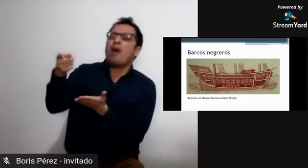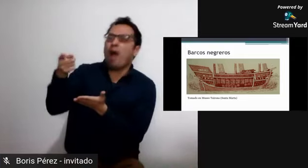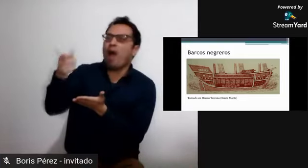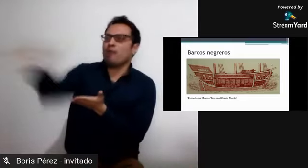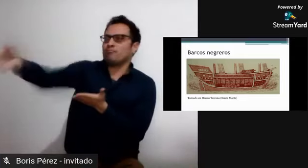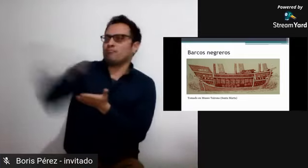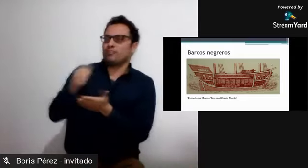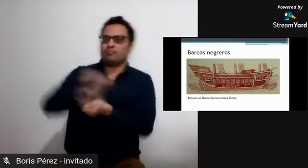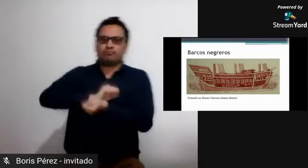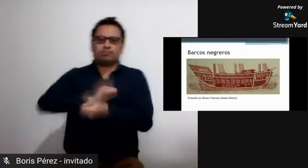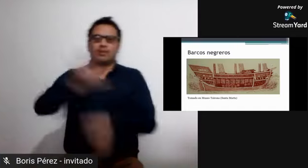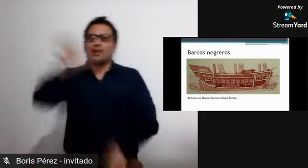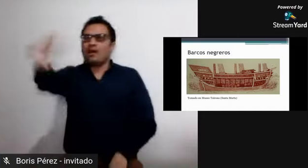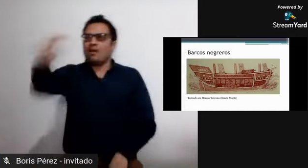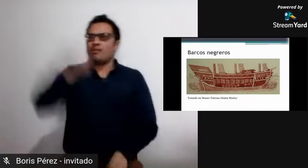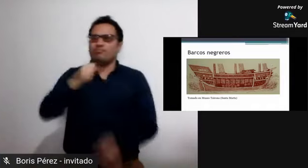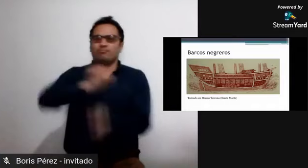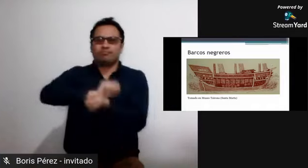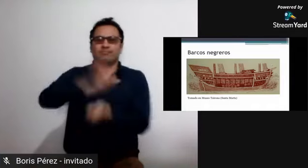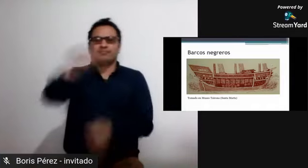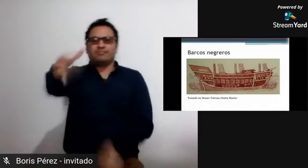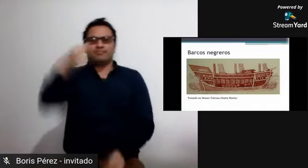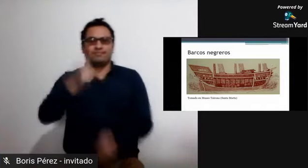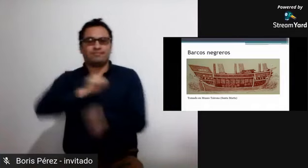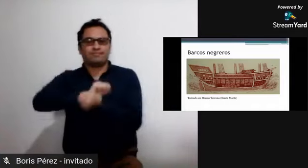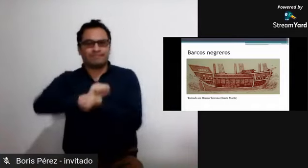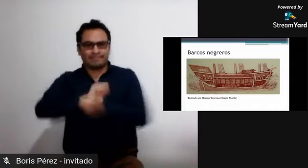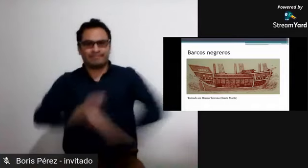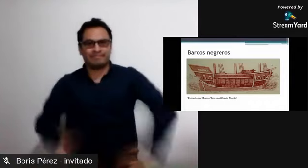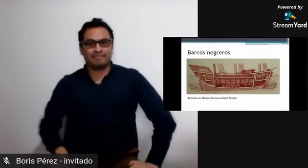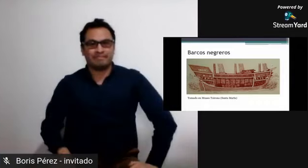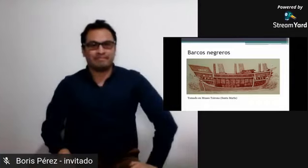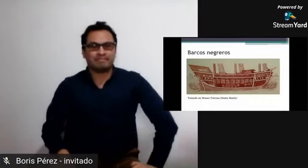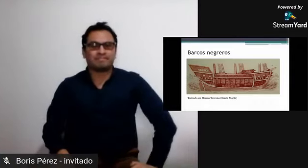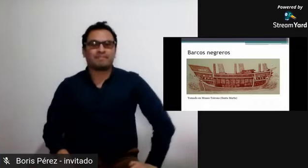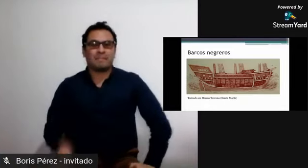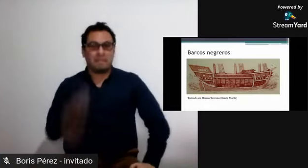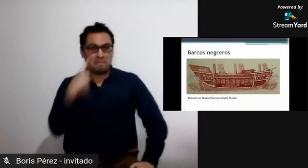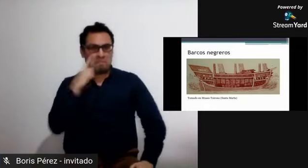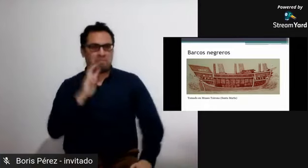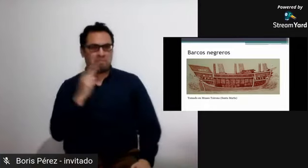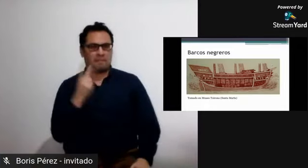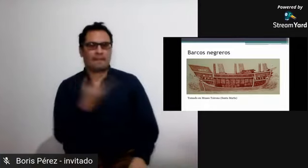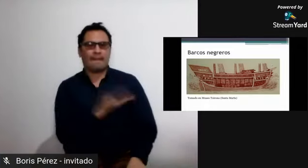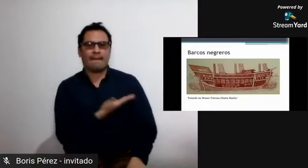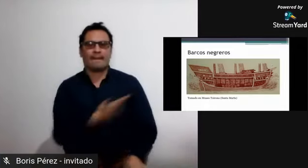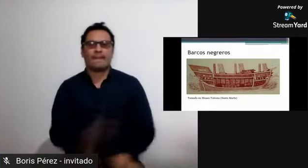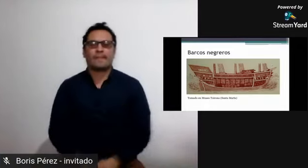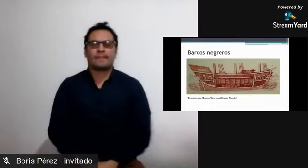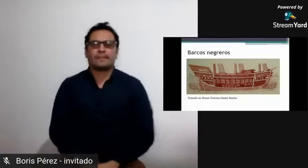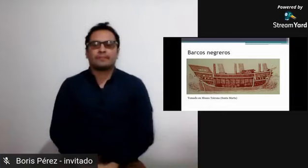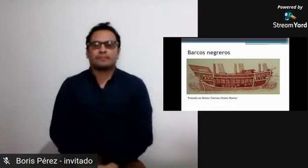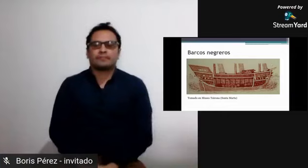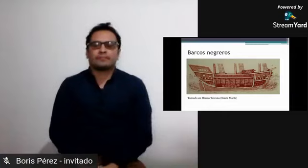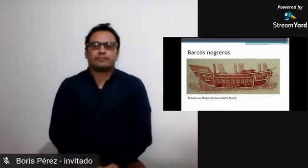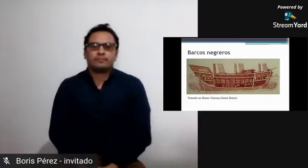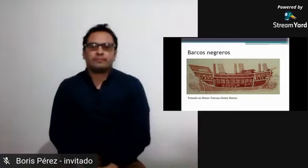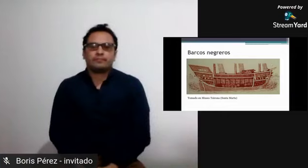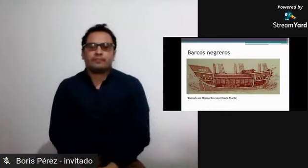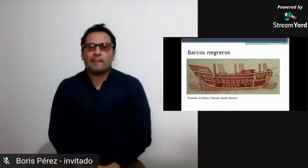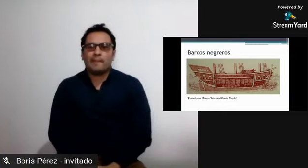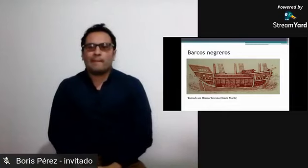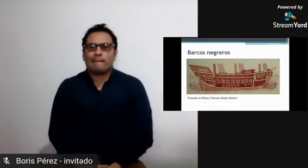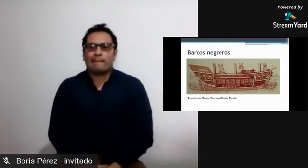empezaba a traficar con ellos empezaban a subastar los empezaban a comercializar con ellos y algunos de ellos empezaban a